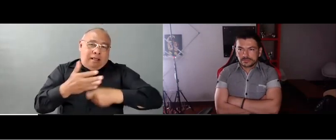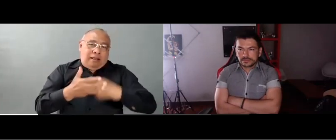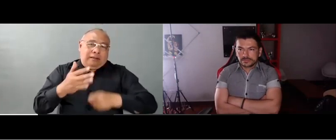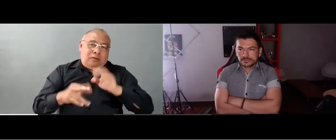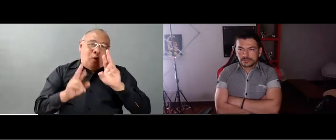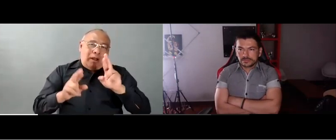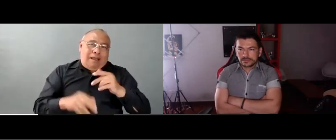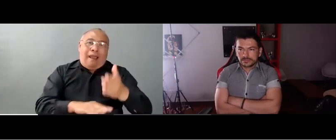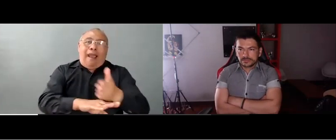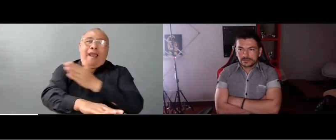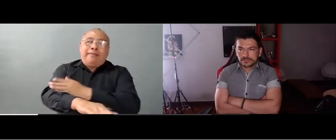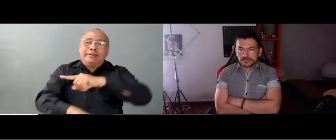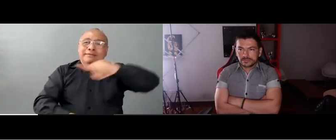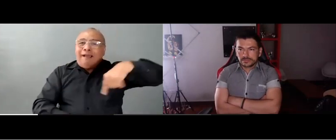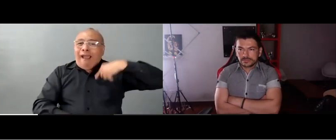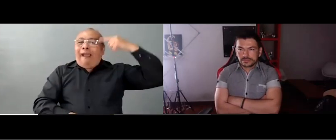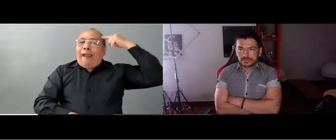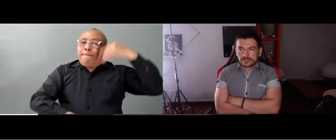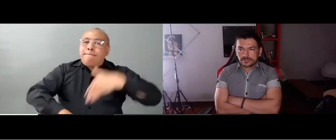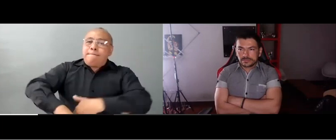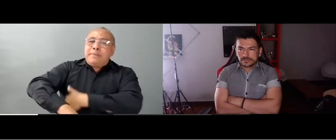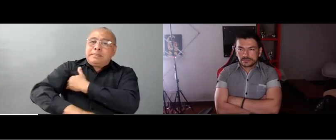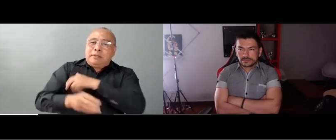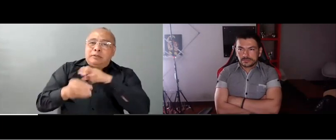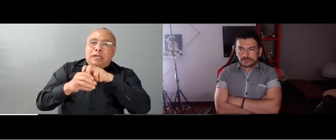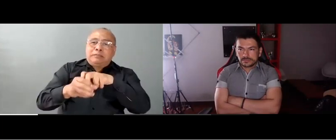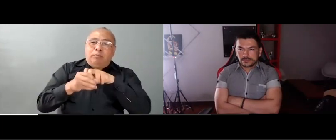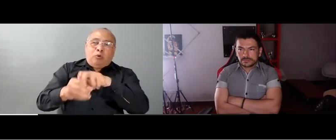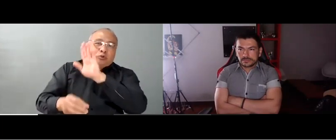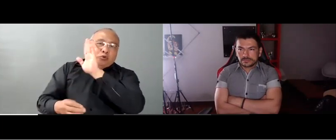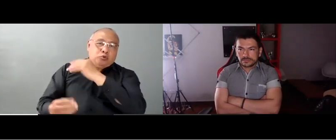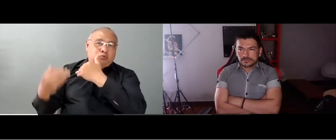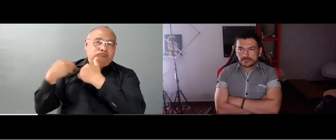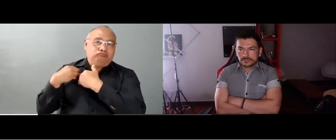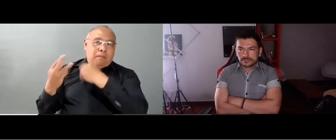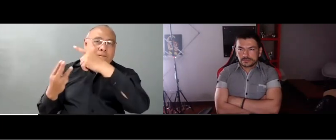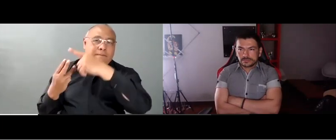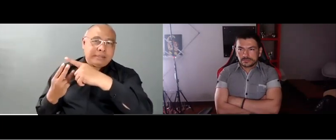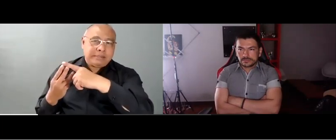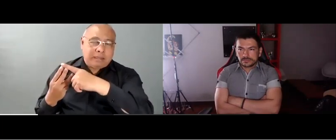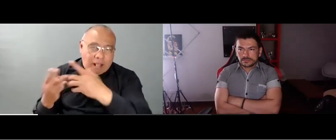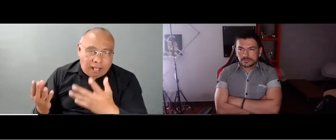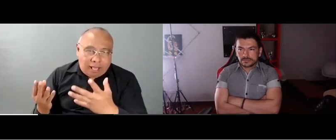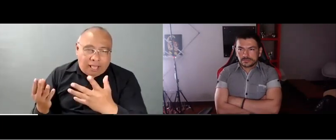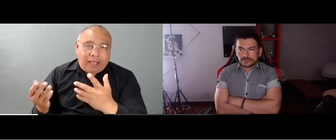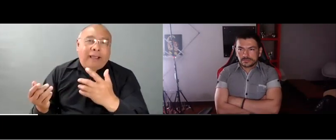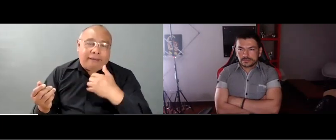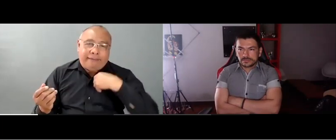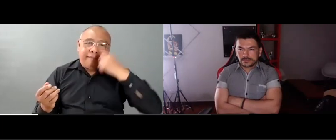puedan contactar y revisar caso por caso lo que está sucediendo. Muchos pensaban que este